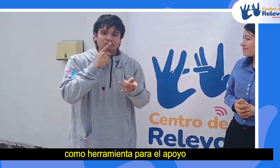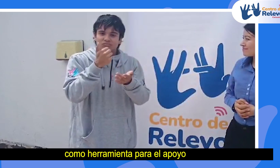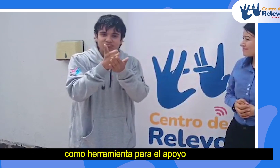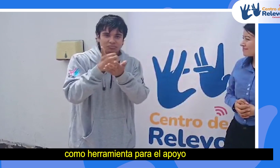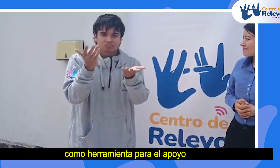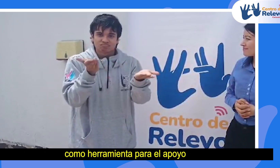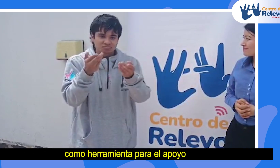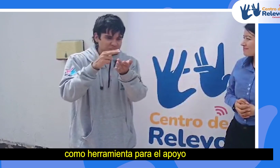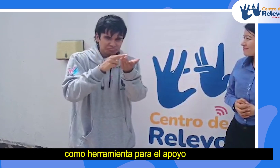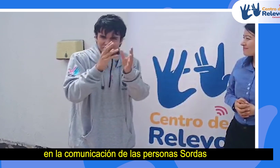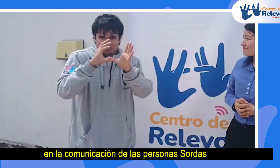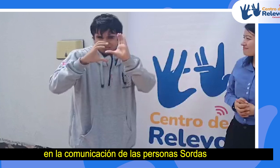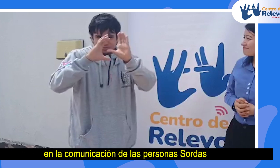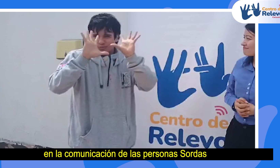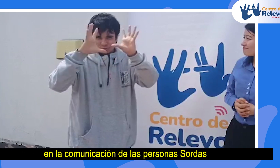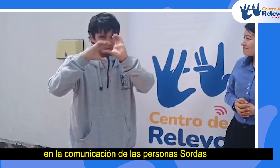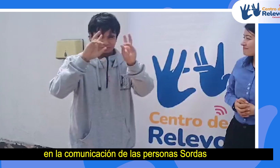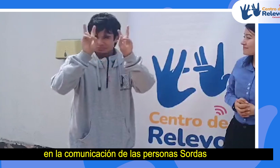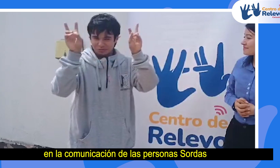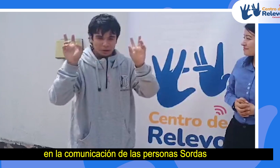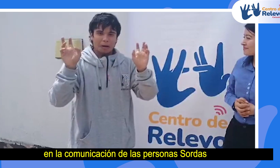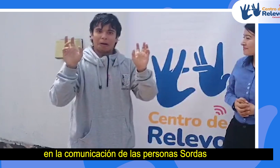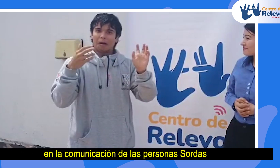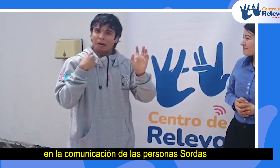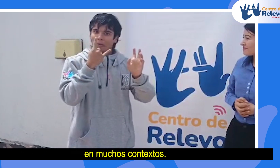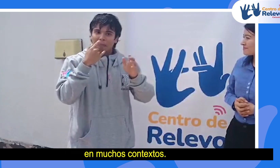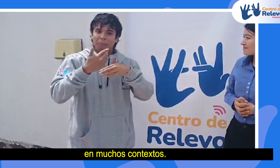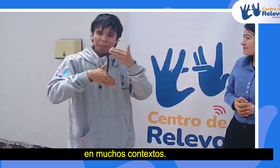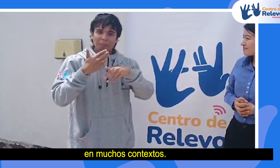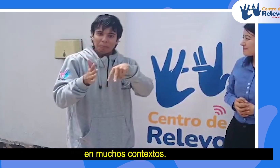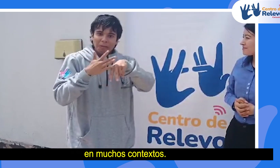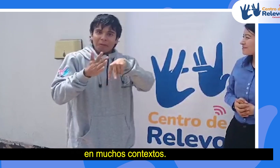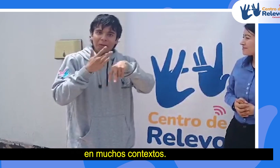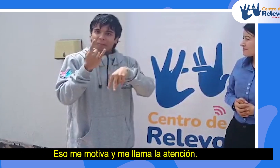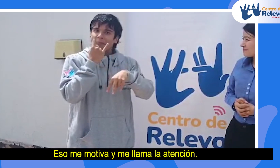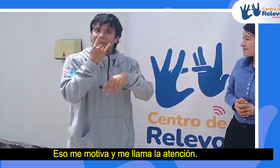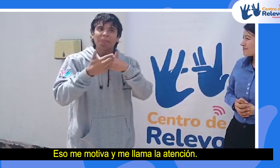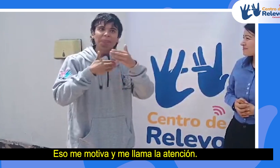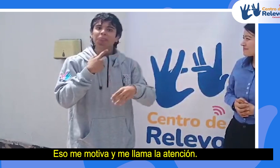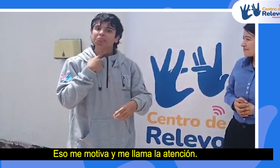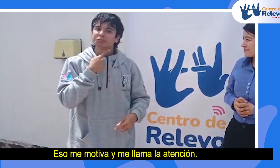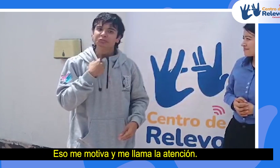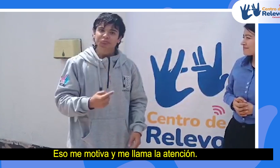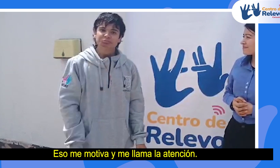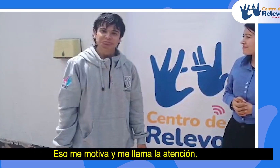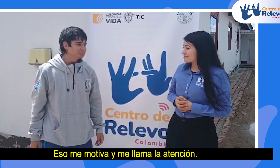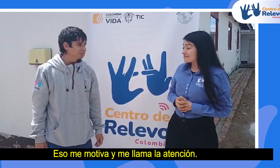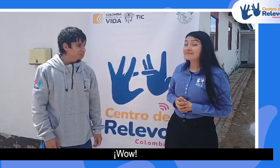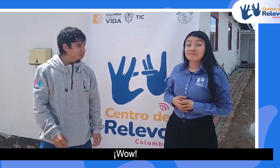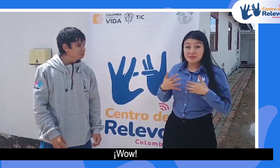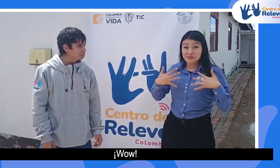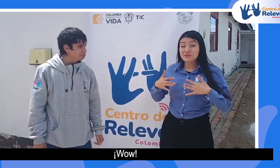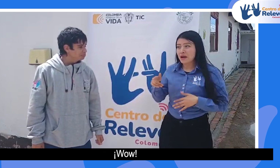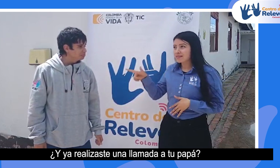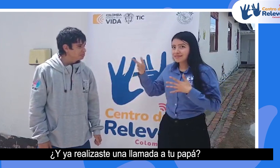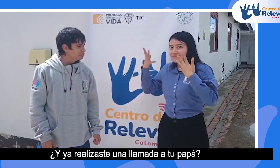herramienta para el apoyo en la comunicación de las personas sordas en muchos contextos, eso me motiva y me llama la atención. ¡Guau! Y ya